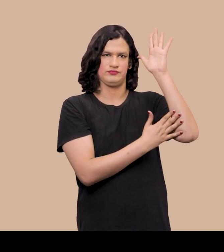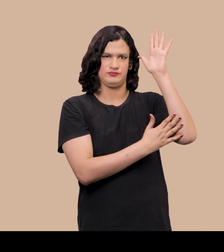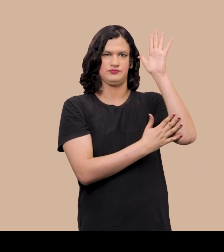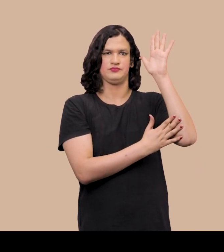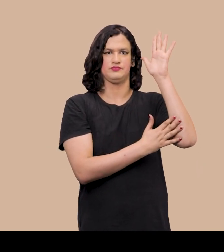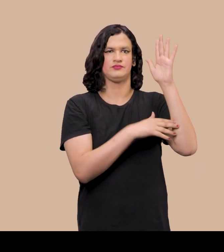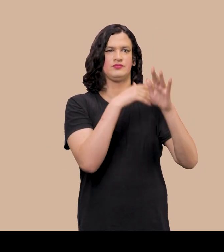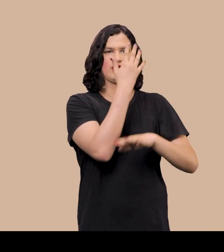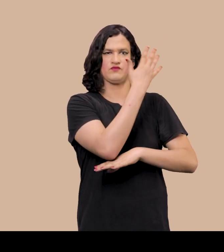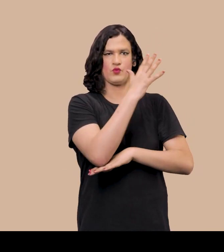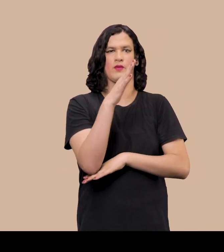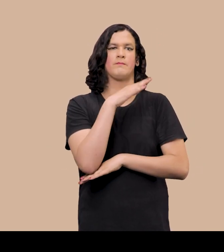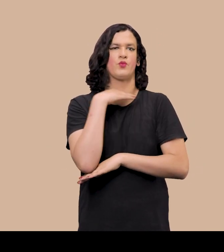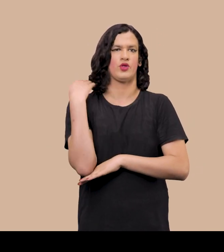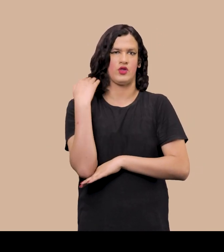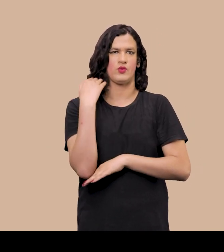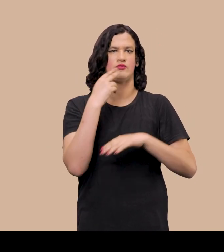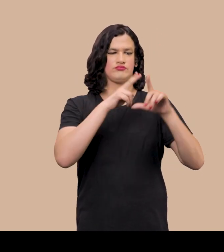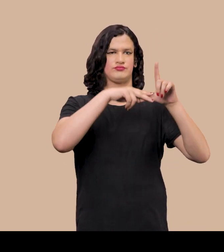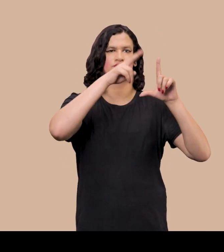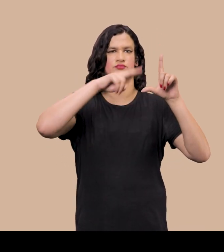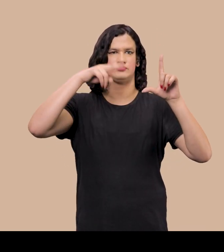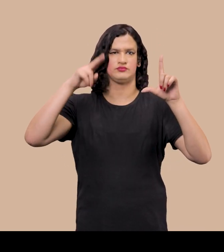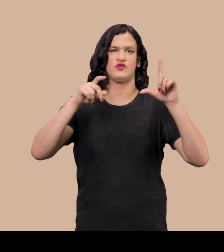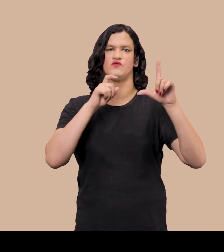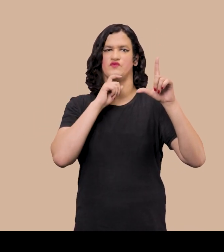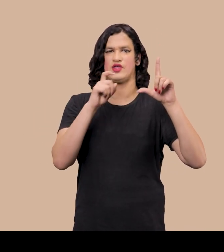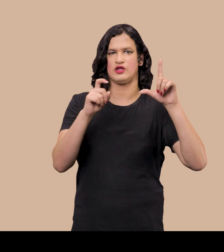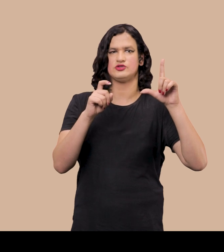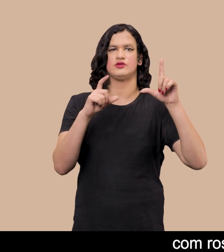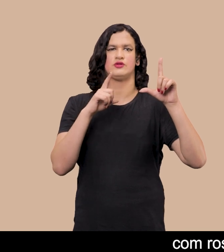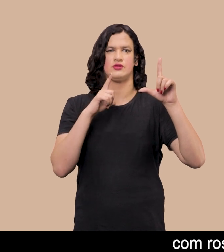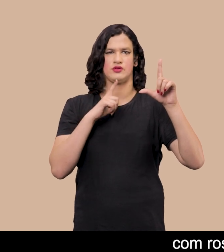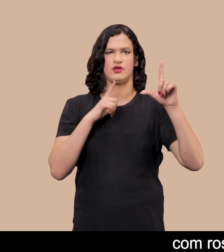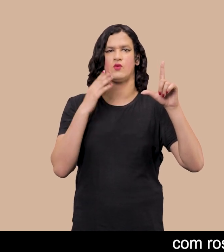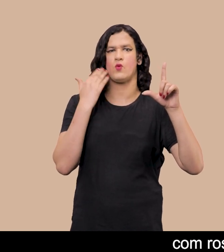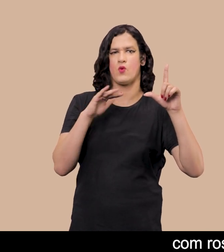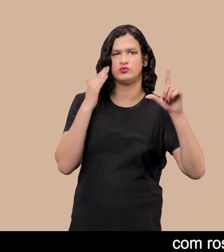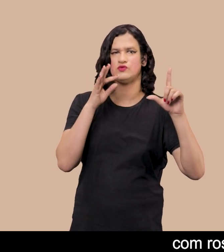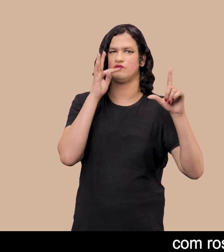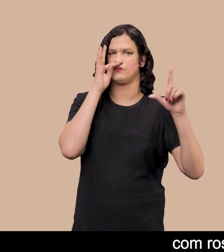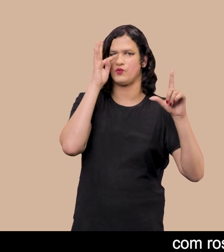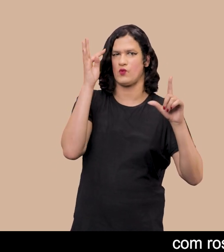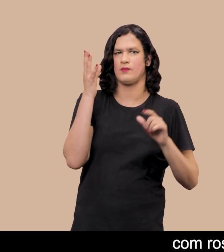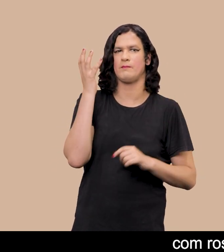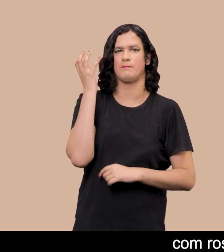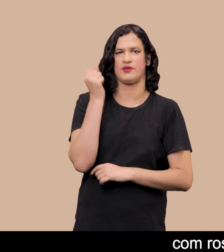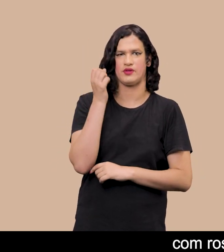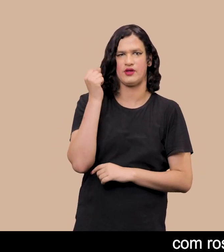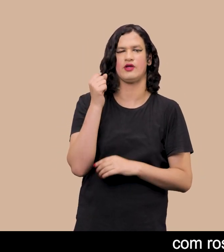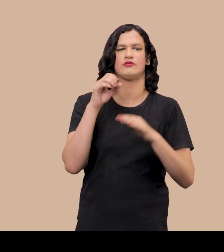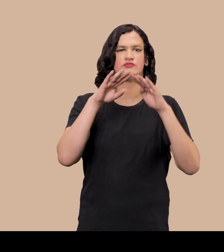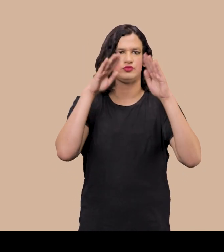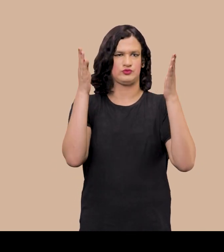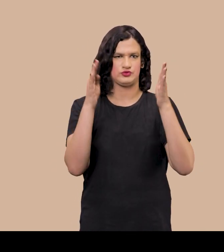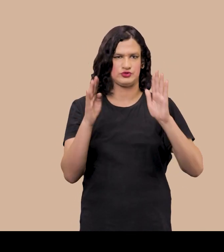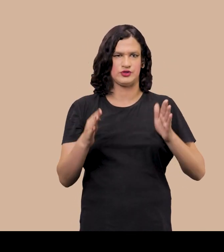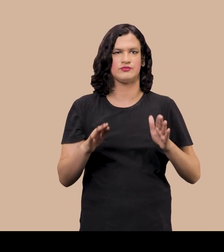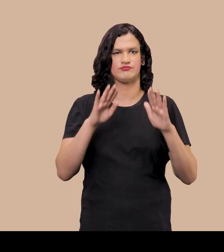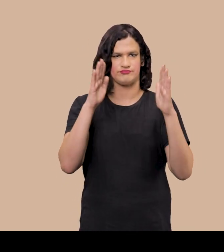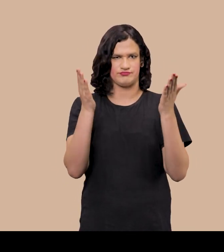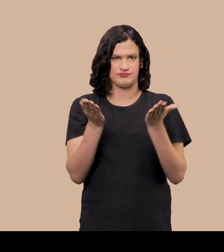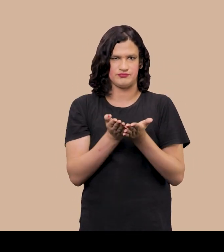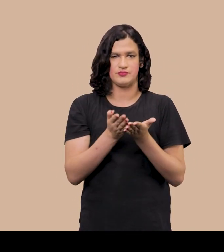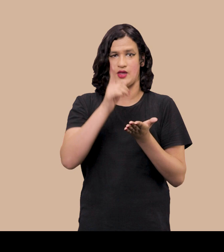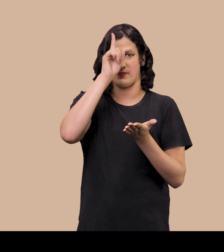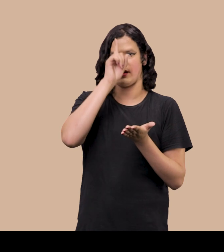um homem Sobre uma natureza morta Uma pintura de fundo esverdeado com rosas brancas e vermelhas Dentro de um vaso de cor amarelo